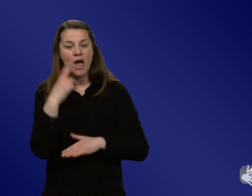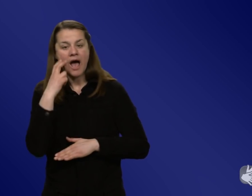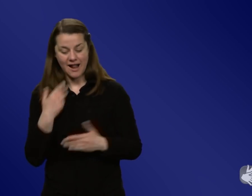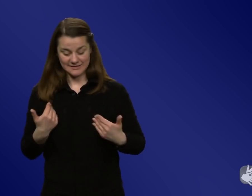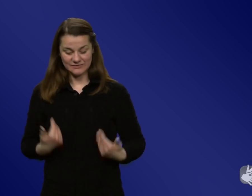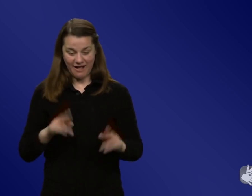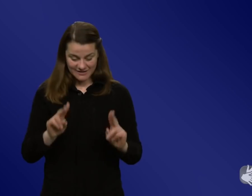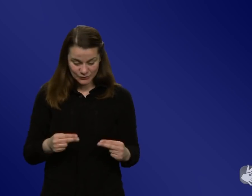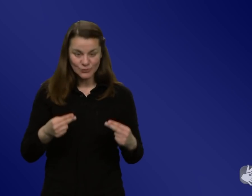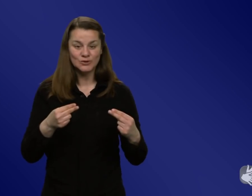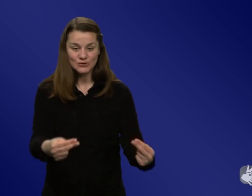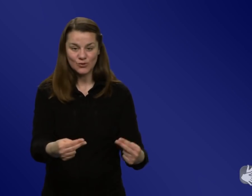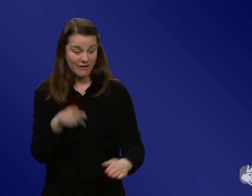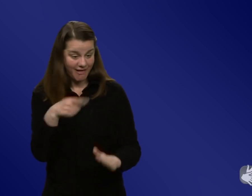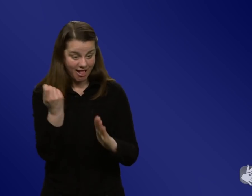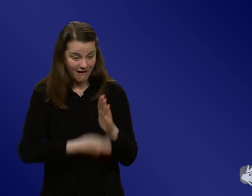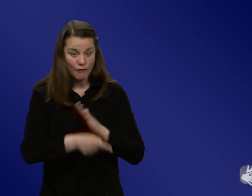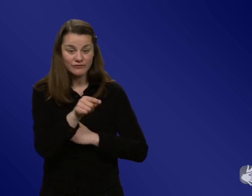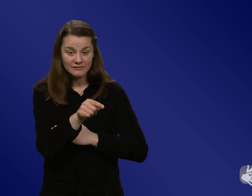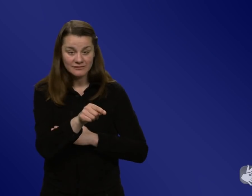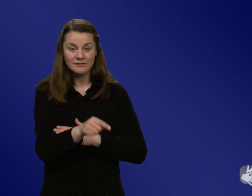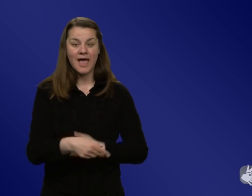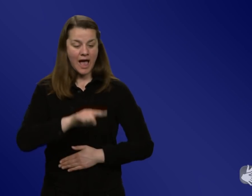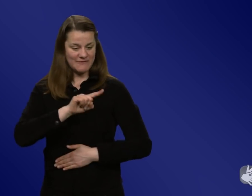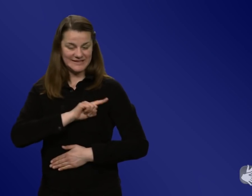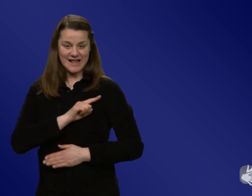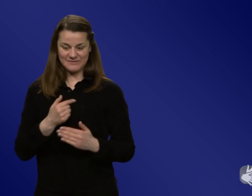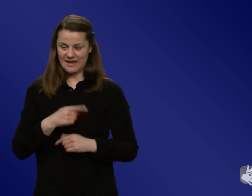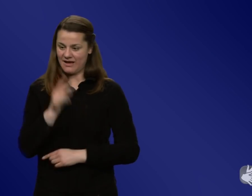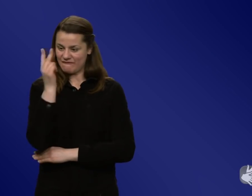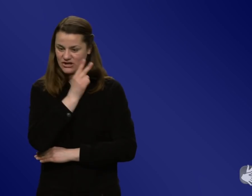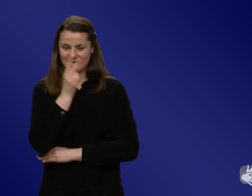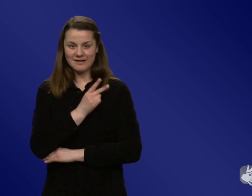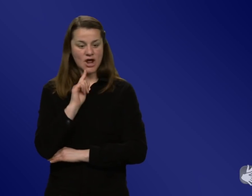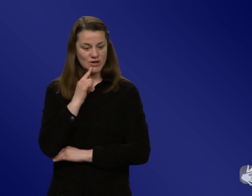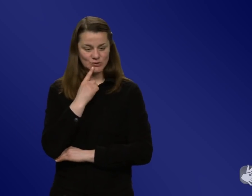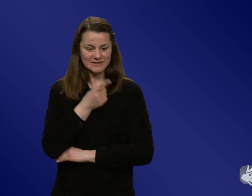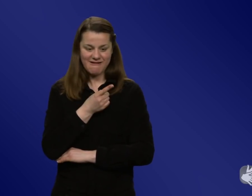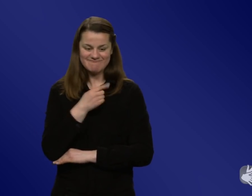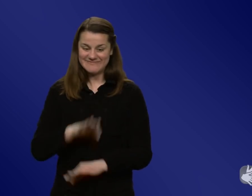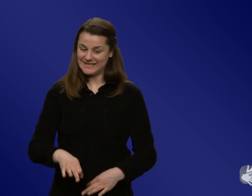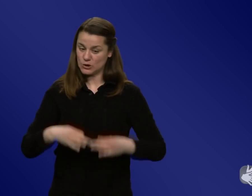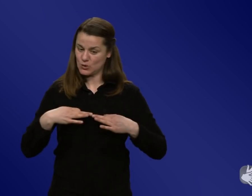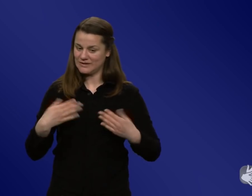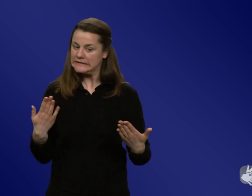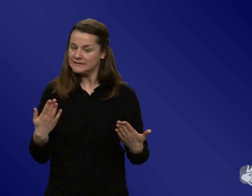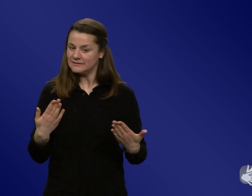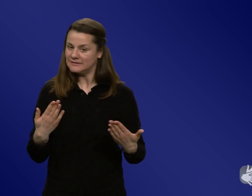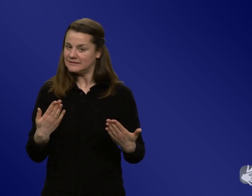auch bevorzugt zu kaufen. Aber wenn ich ja selber verstanden habe, okay, wie muss ich mir zu Hause meine Küche einrichten oder so, dann ist das ja auch was